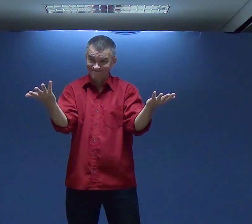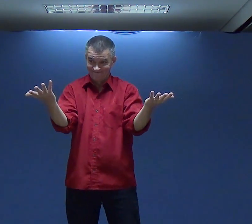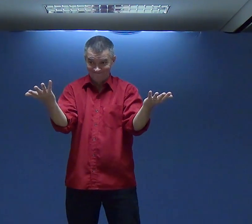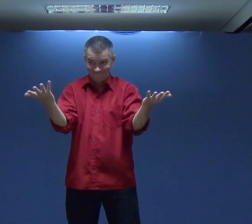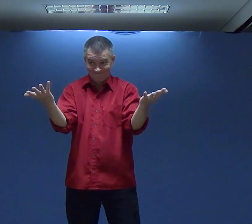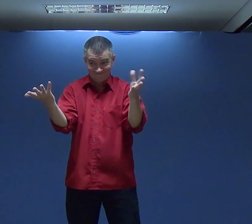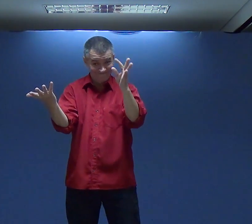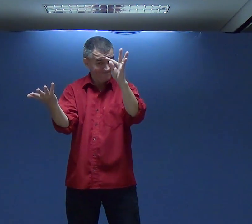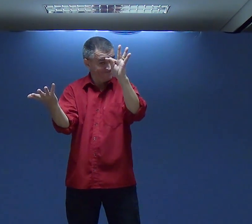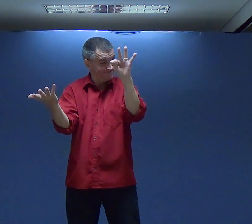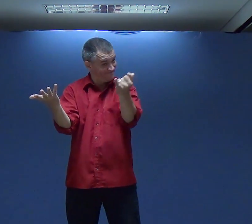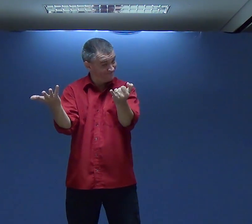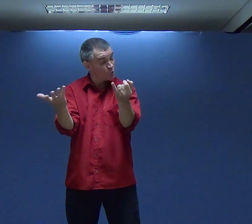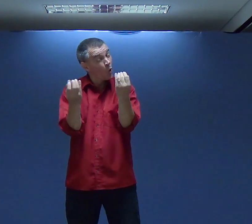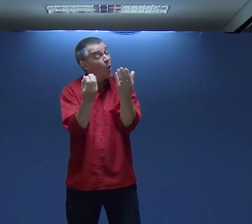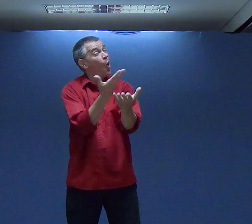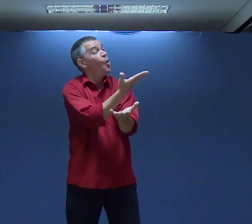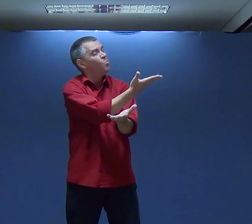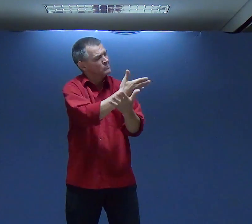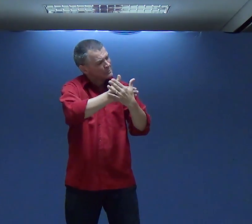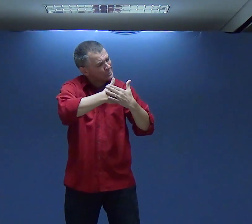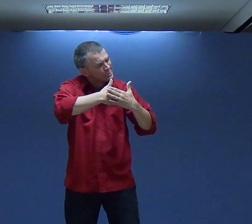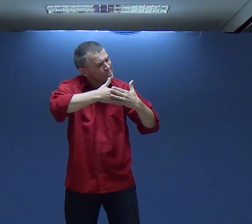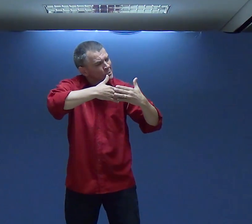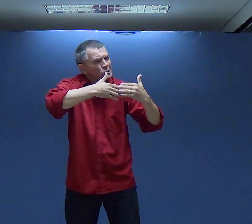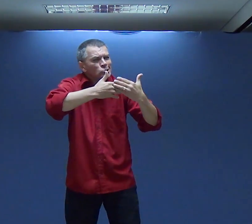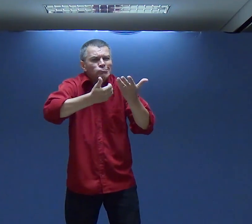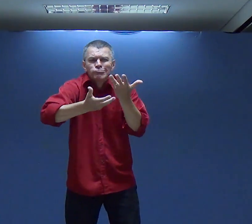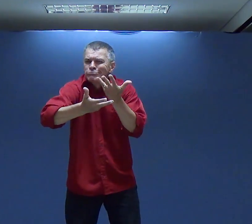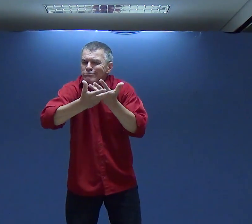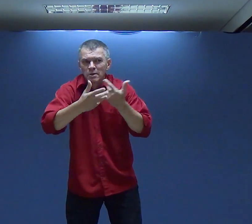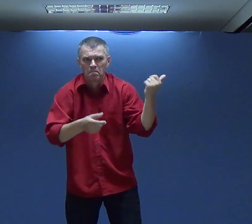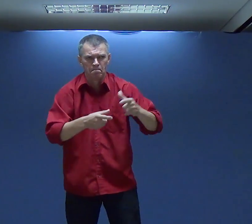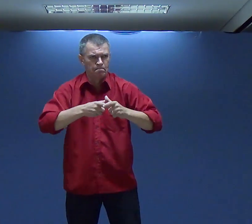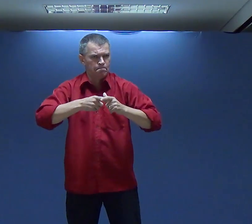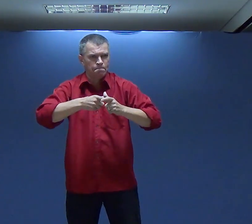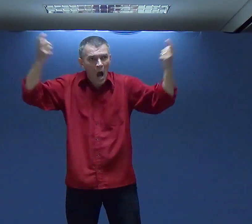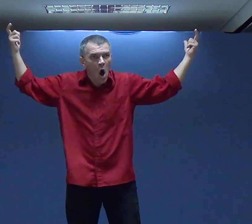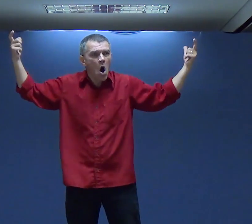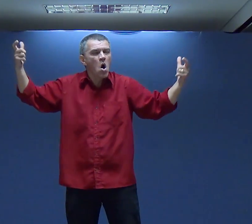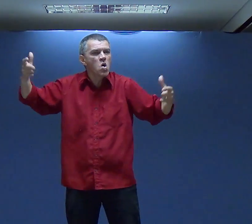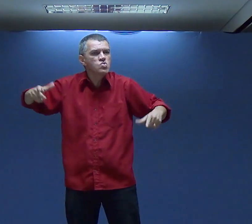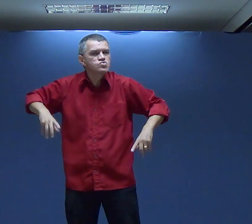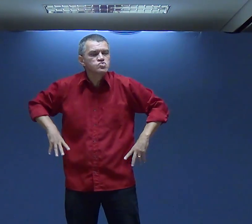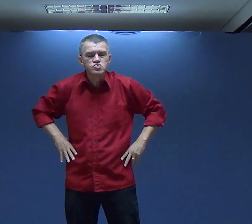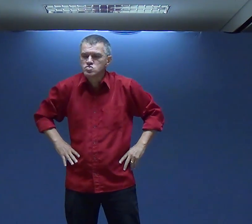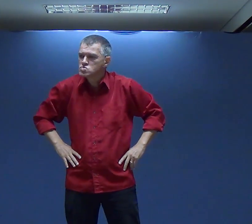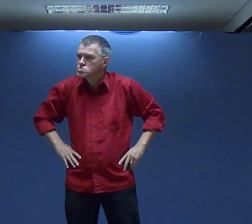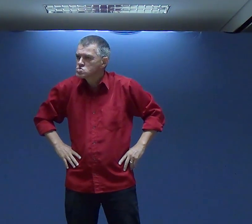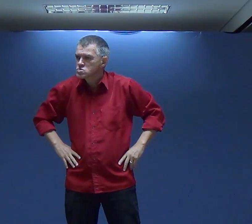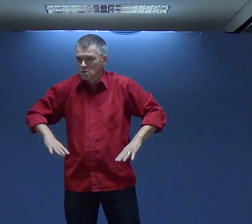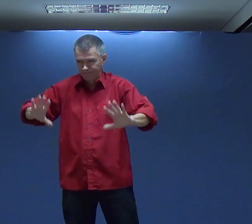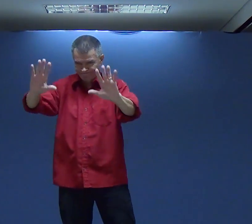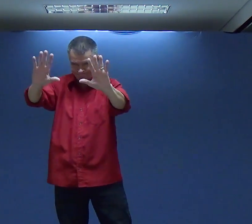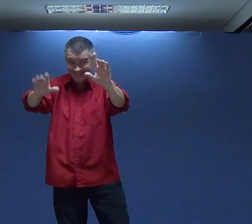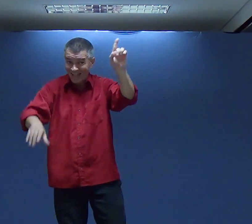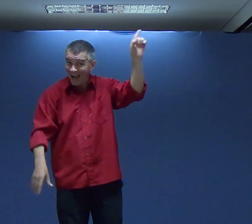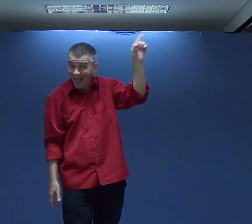Engivinado Admirado Por exemplo Com um grupo De testemunhas De Jeová Por que? Eles crescem